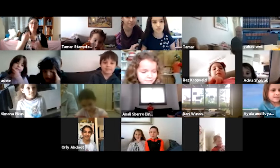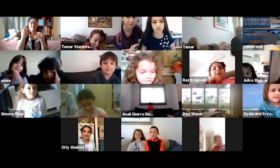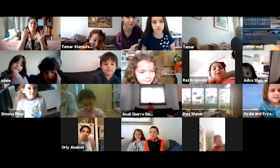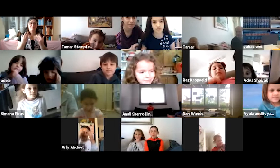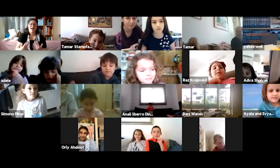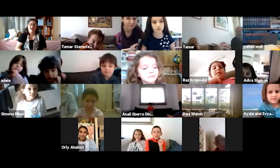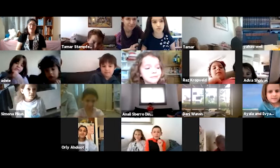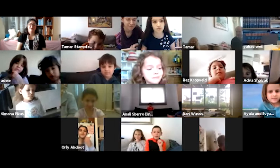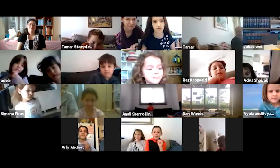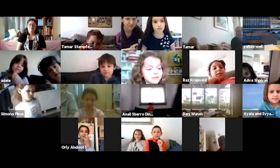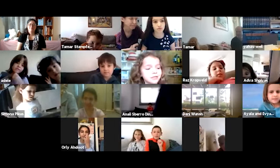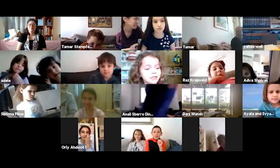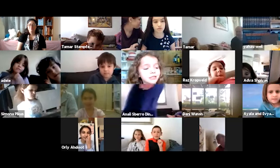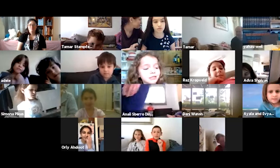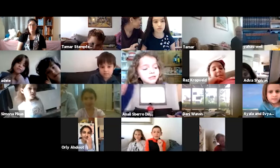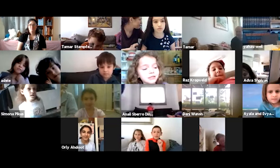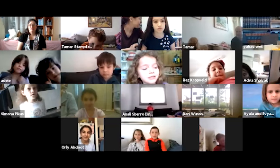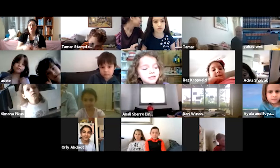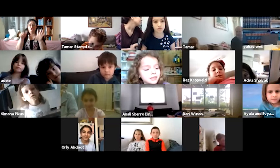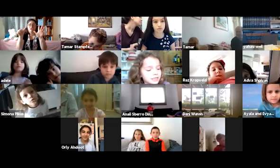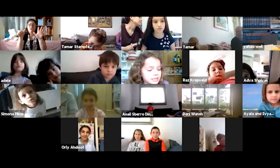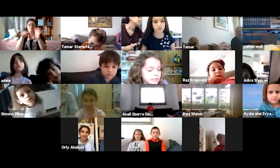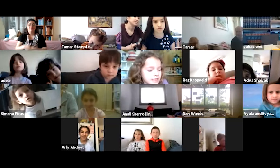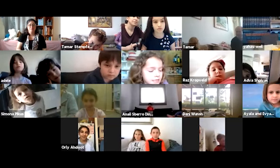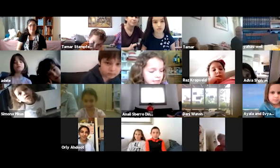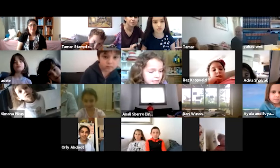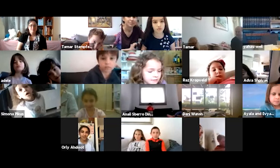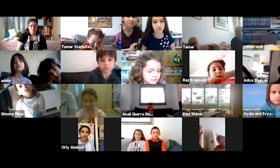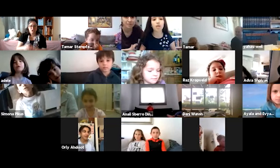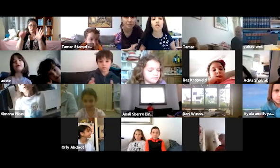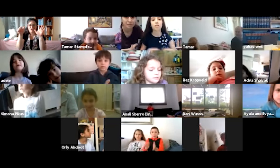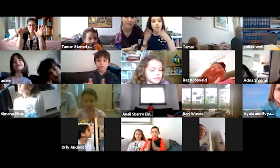ובמספר... שש. שישה מה?